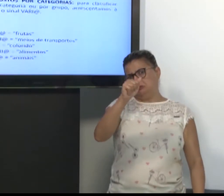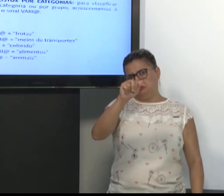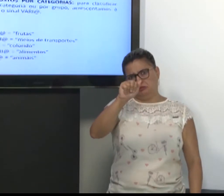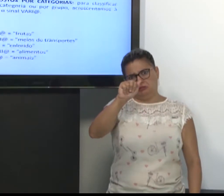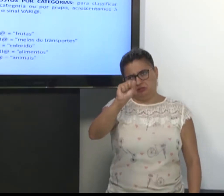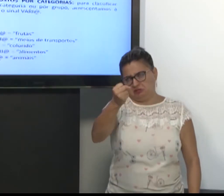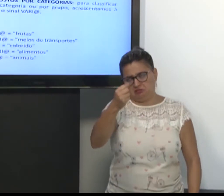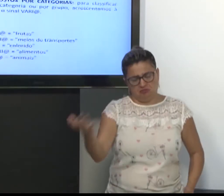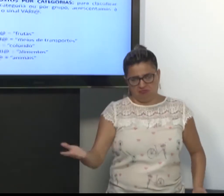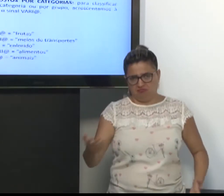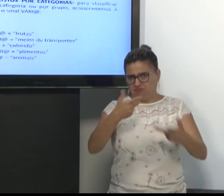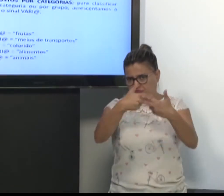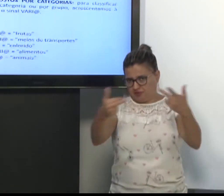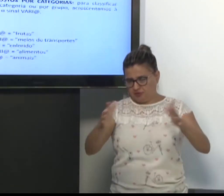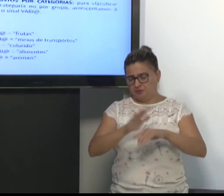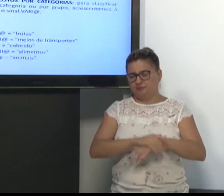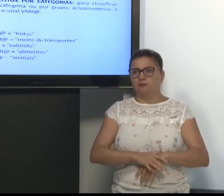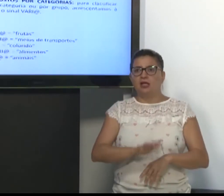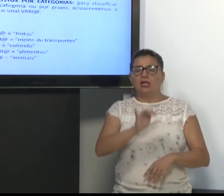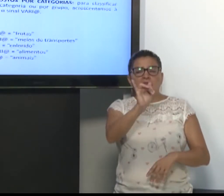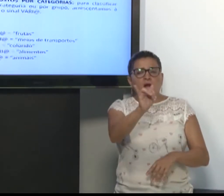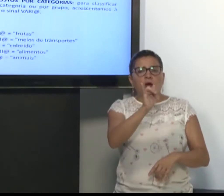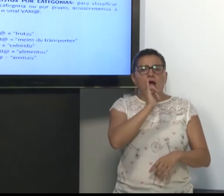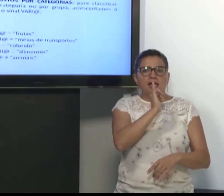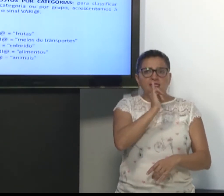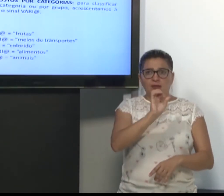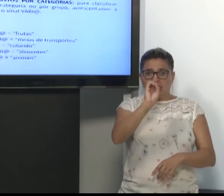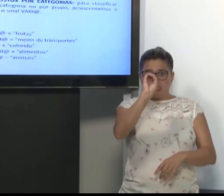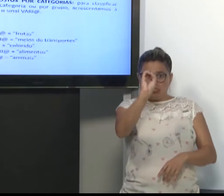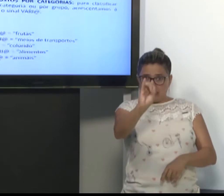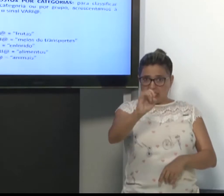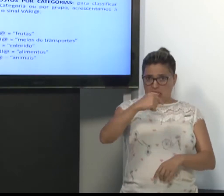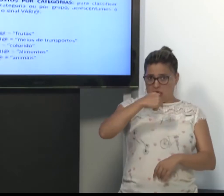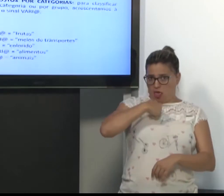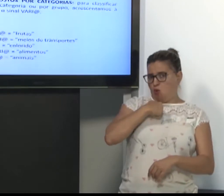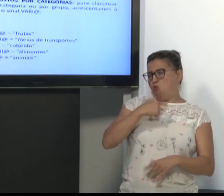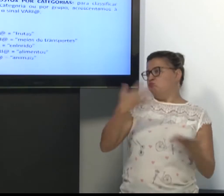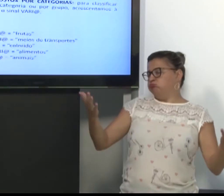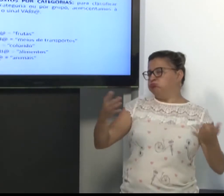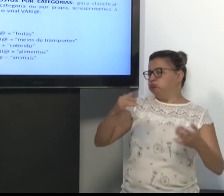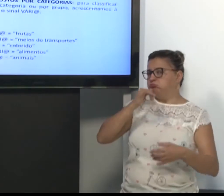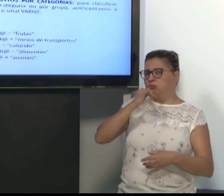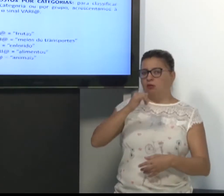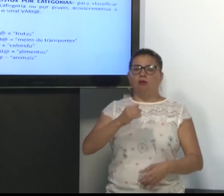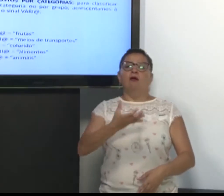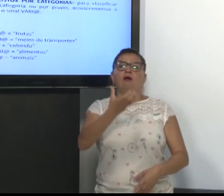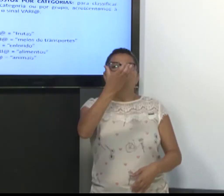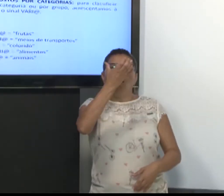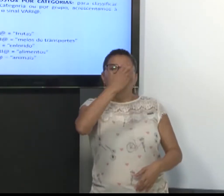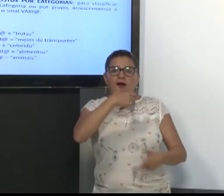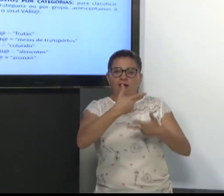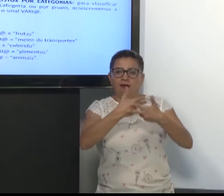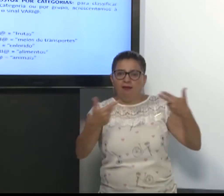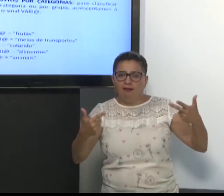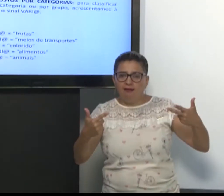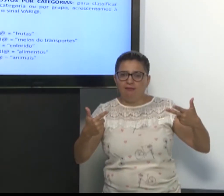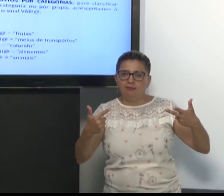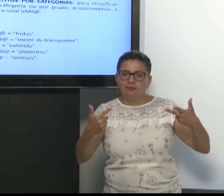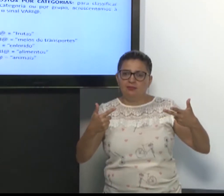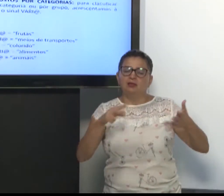Então, é esse o sinal. Por exemplo. Maçã várias. É o sinal de